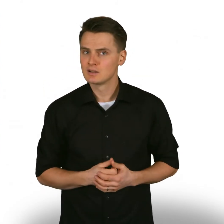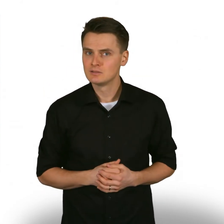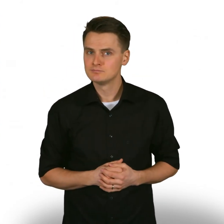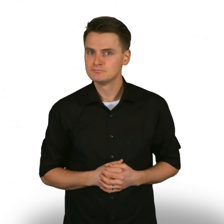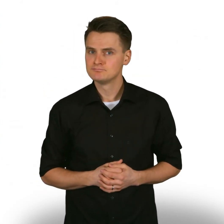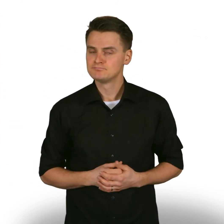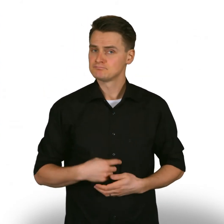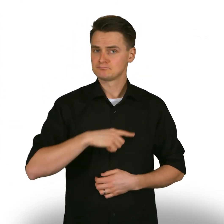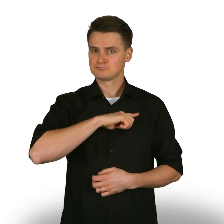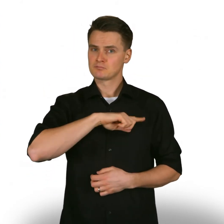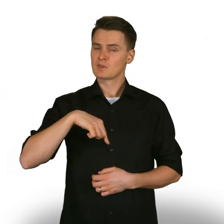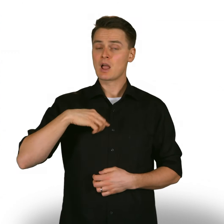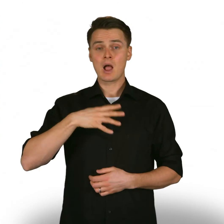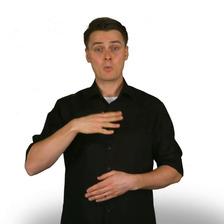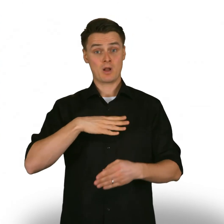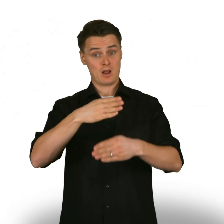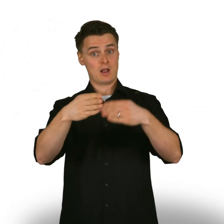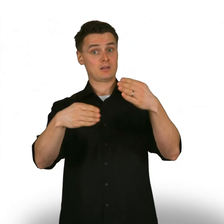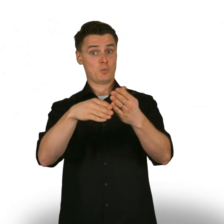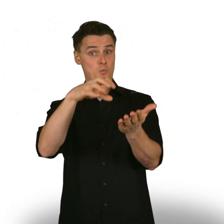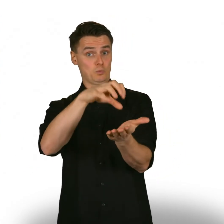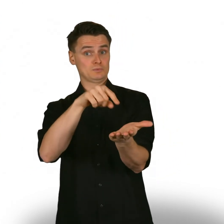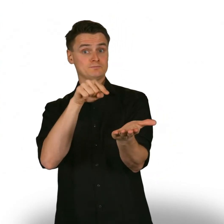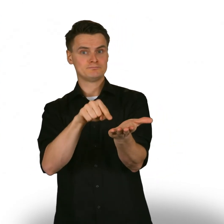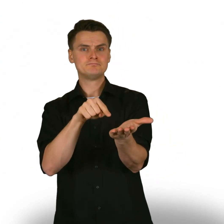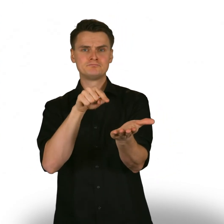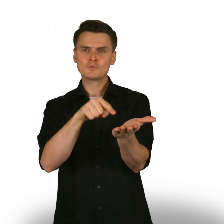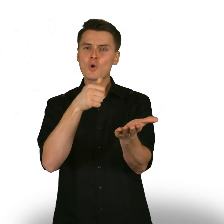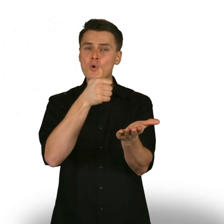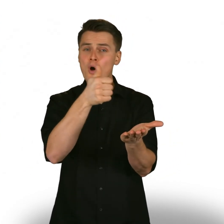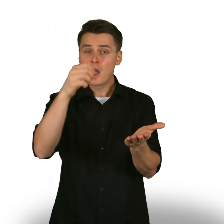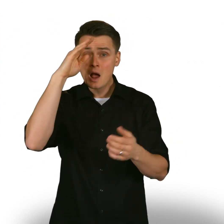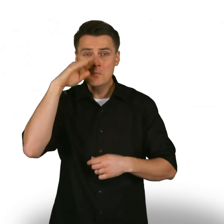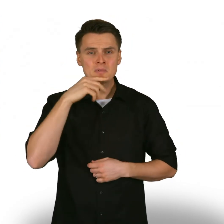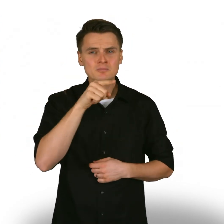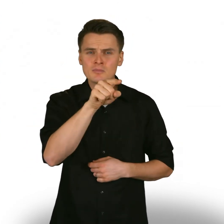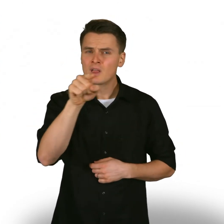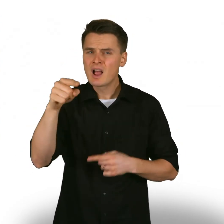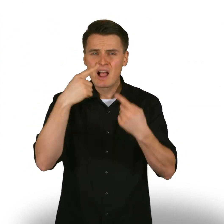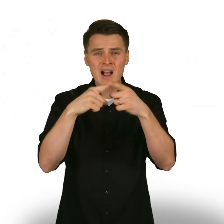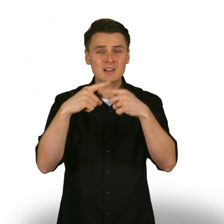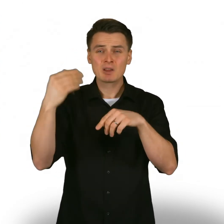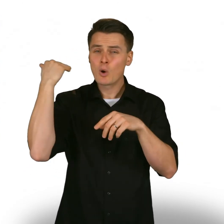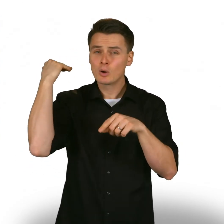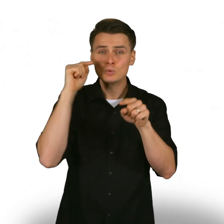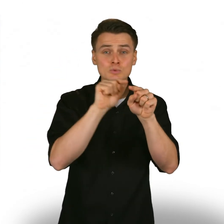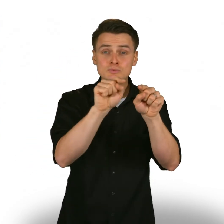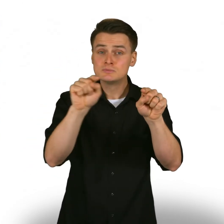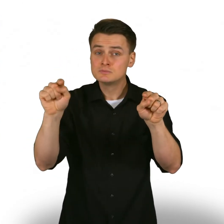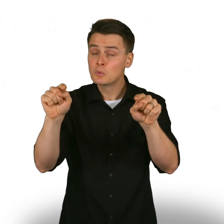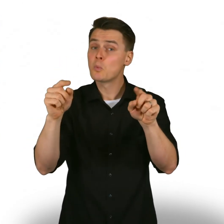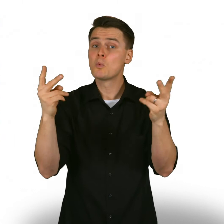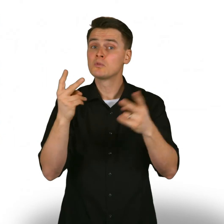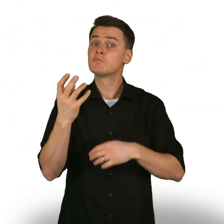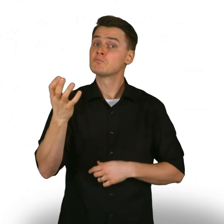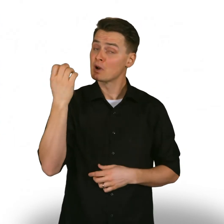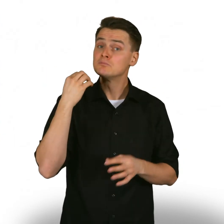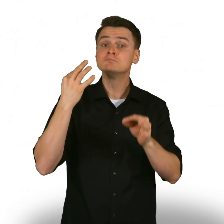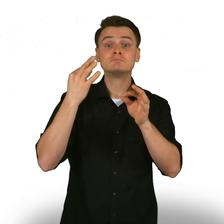Me haluamme rakentaa yhteiskuntaa, jossa jokainen ihminen voi onnistua lähtökohdistaan